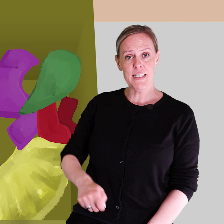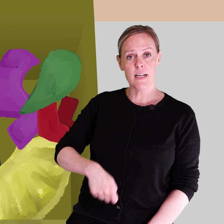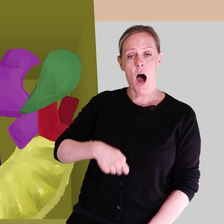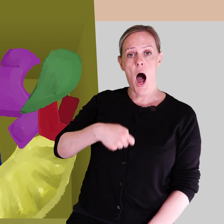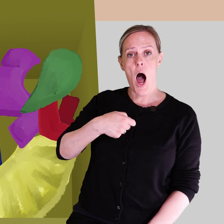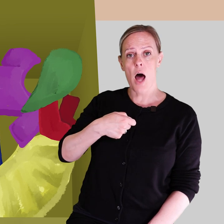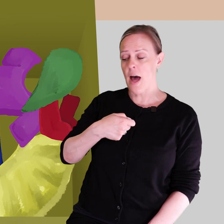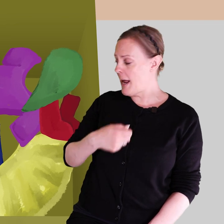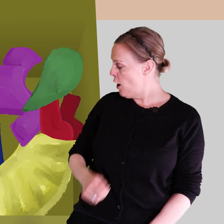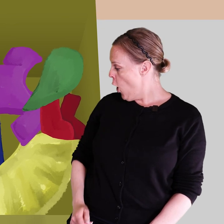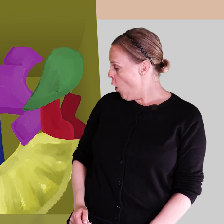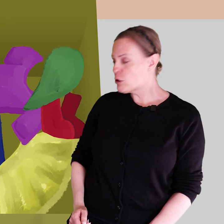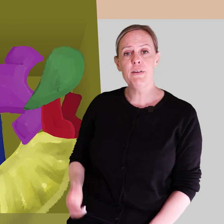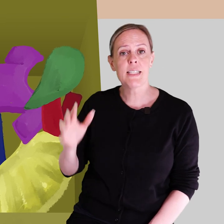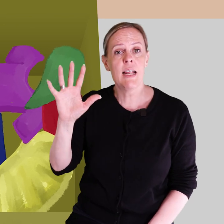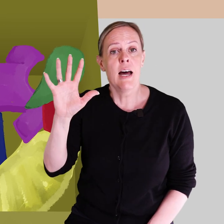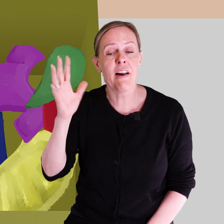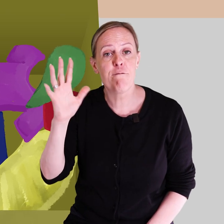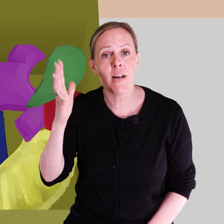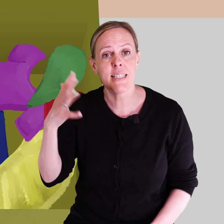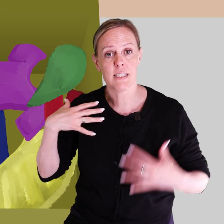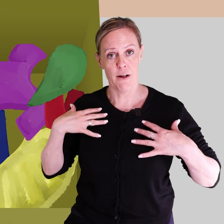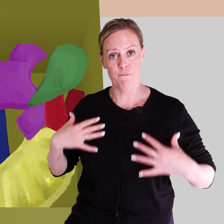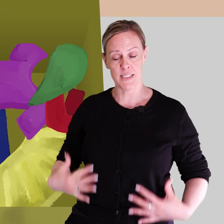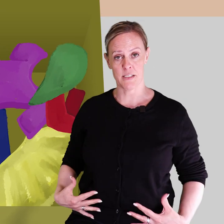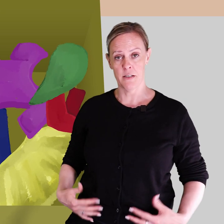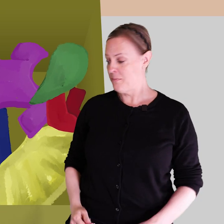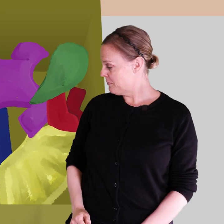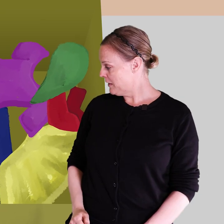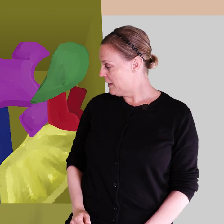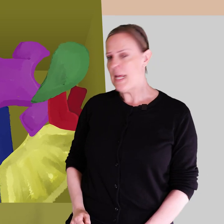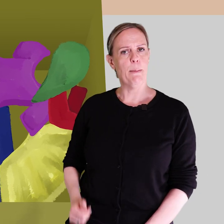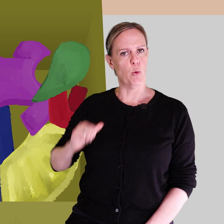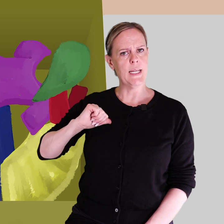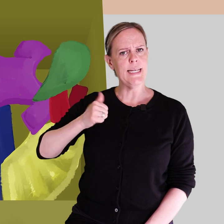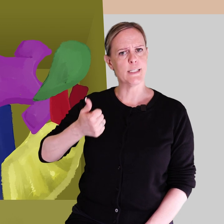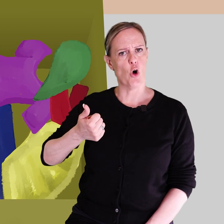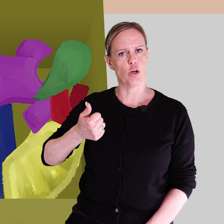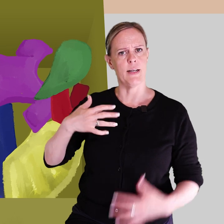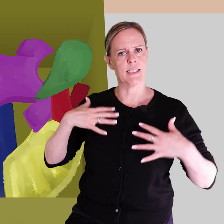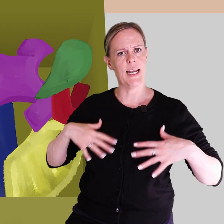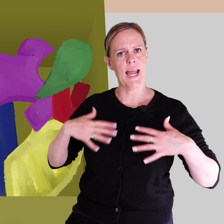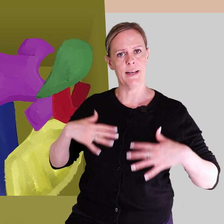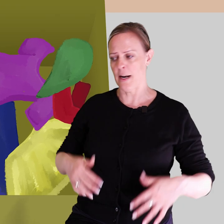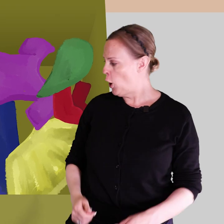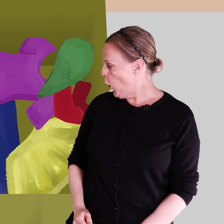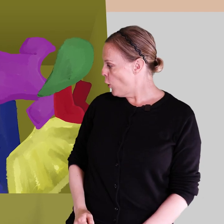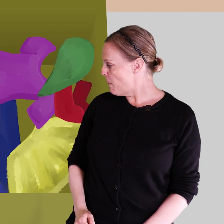finns en halare och så finns det en reflexväst. Det är polisdockans kläder. Och nu